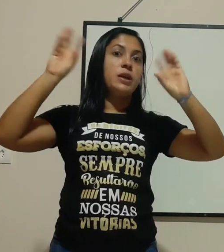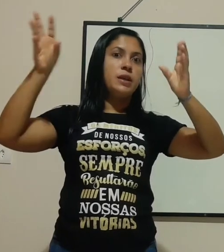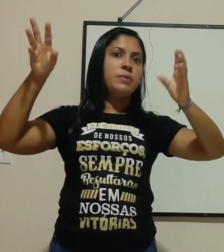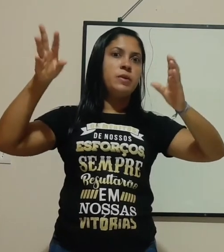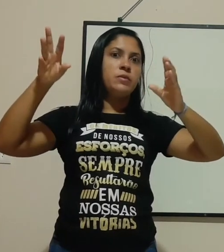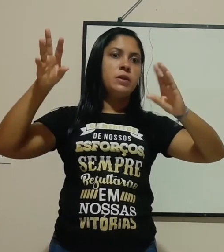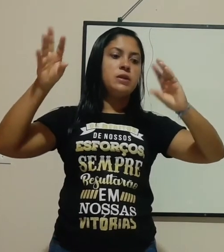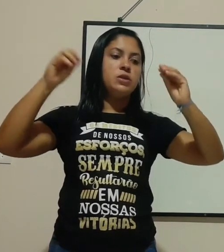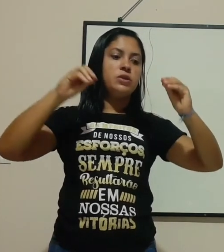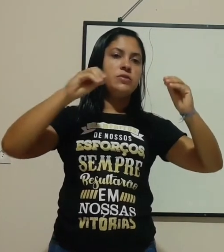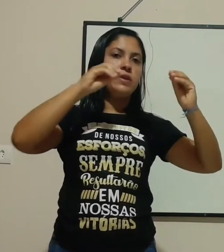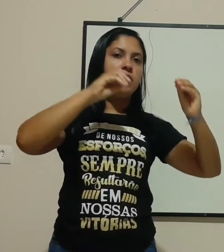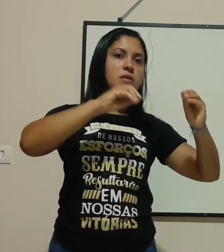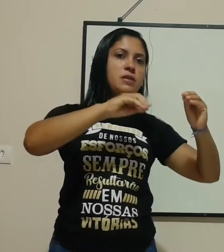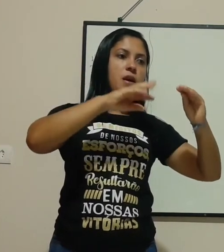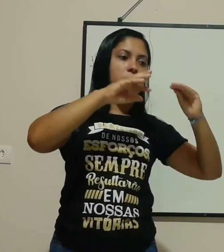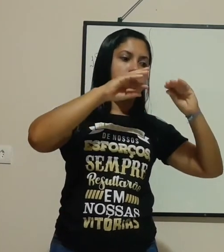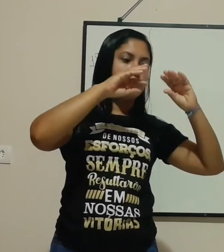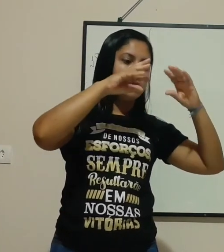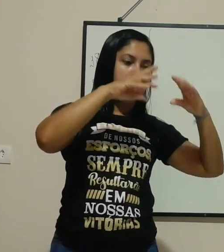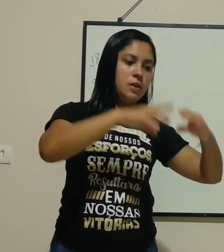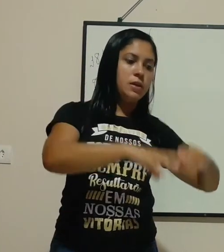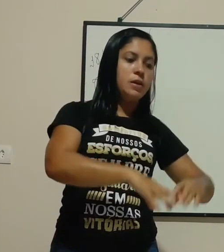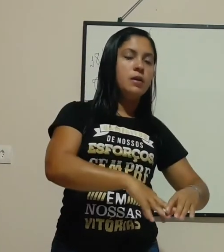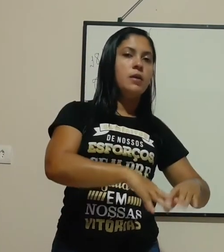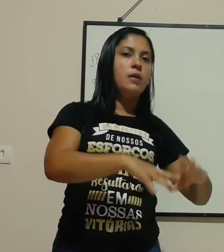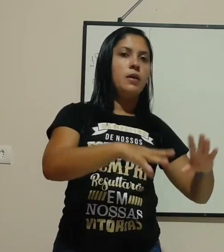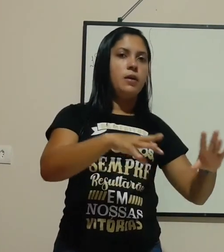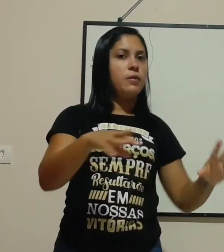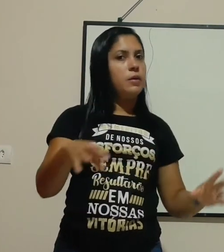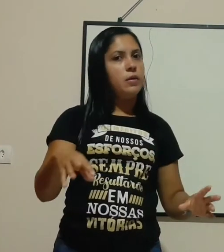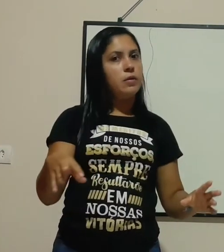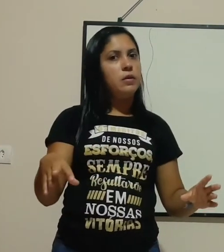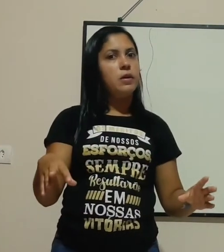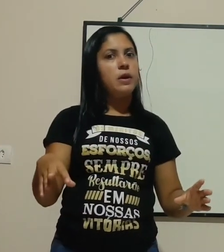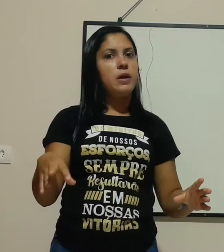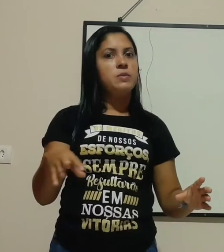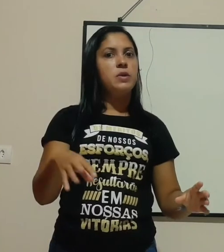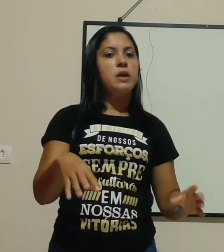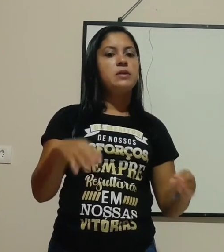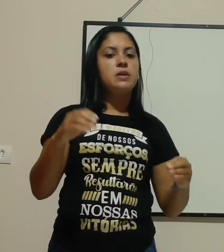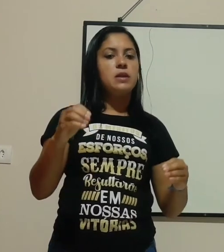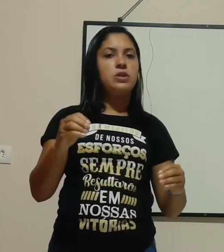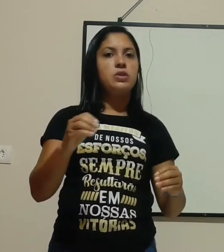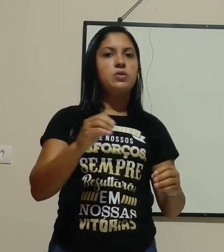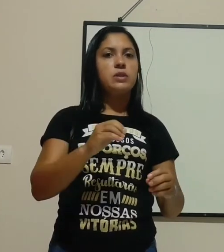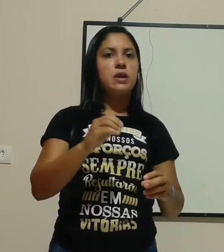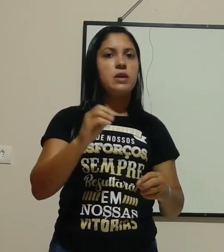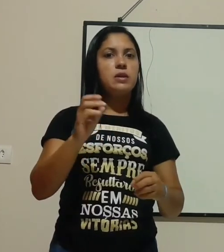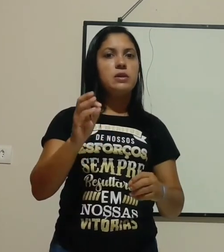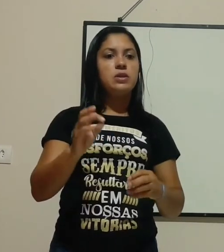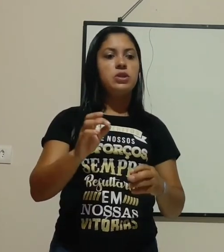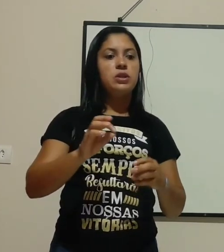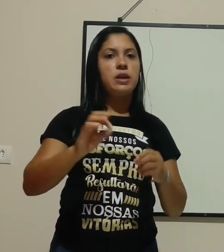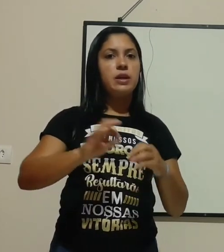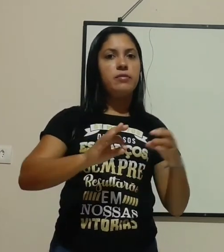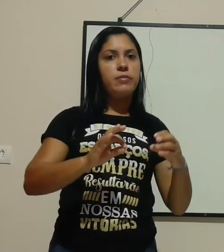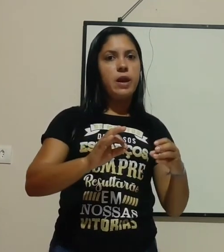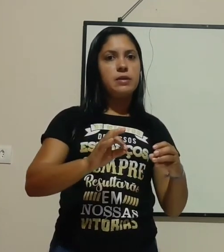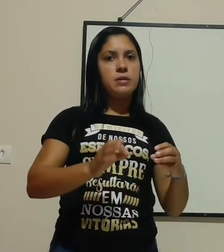relâmpago, se a gente tiver escalos e em locais molhados, a gente consegue sentir aquela vibração.